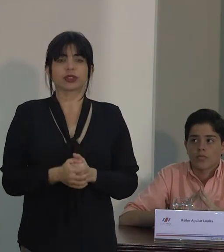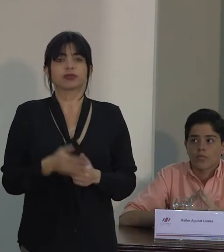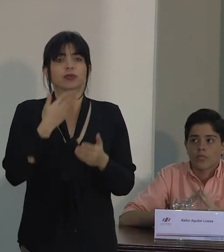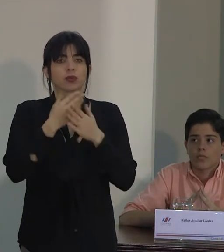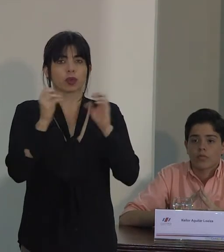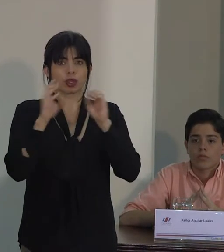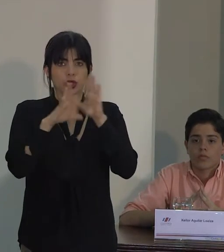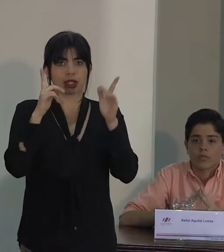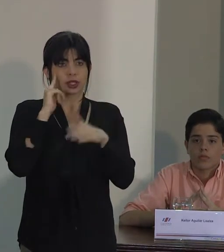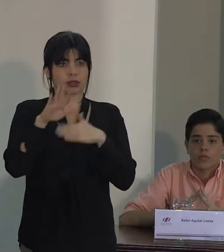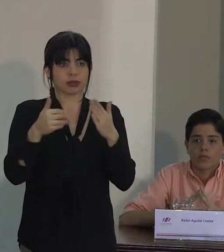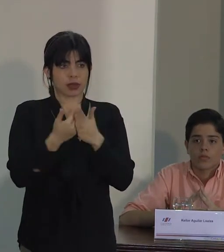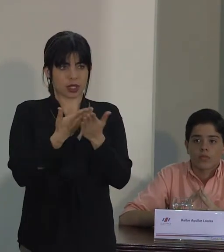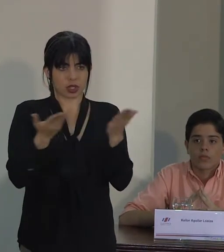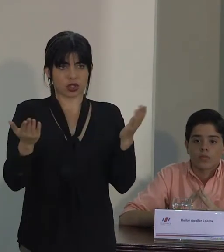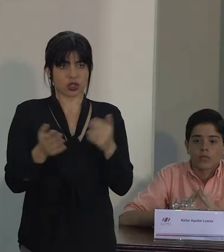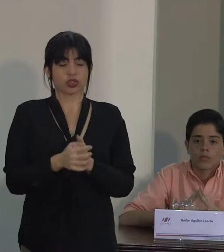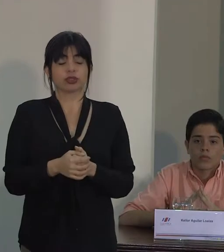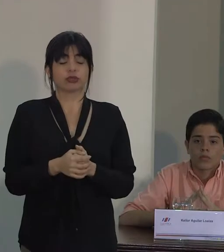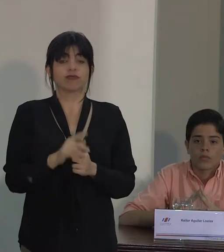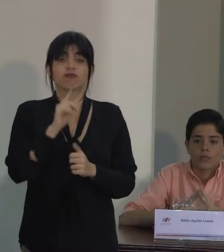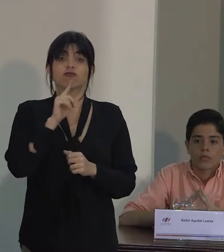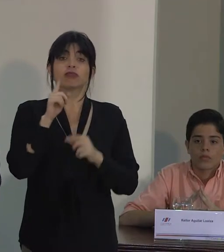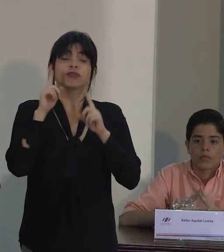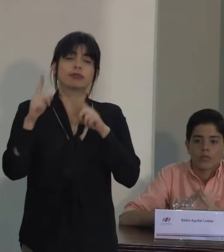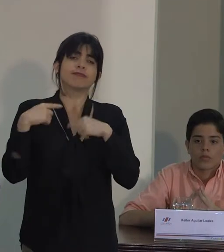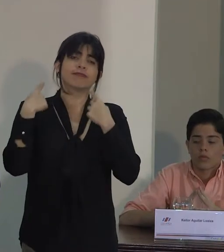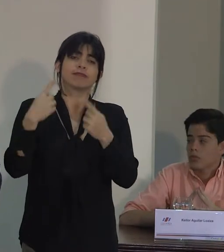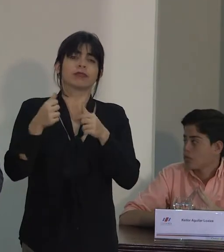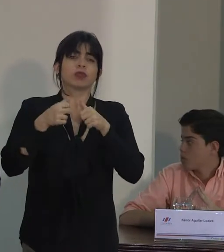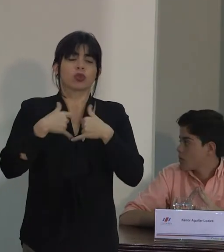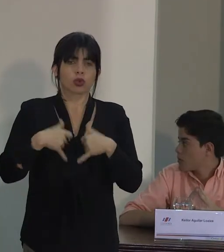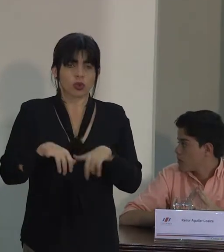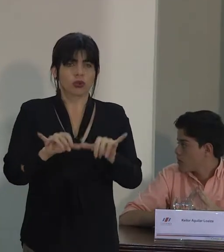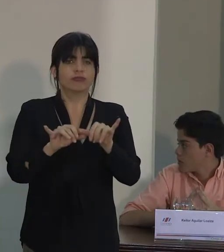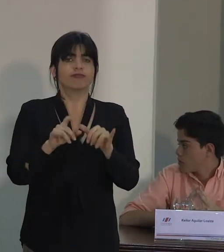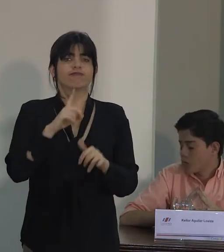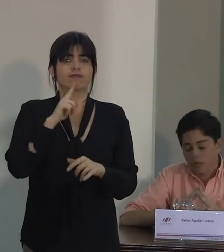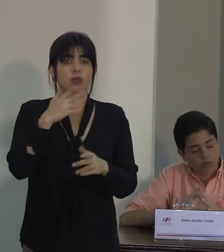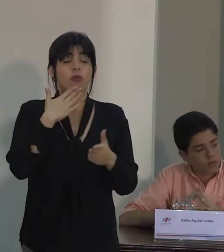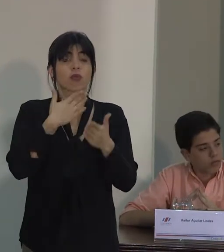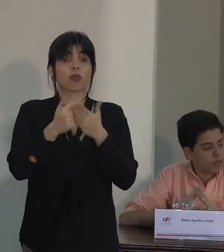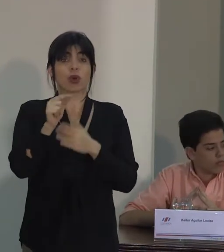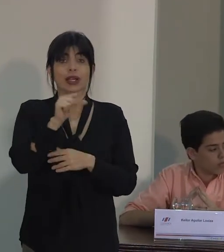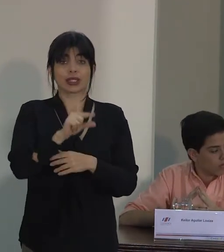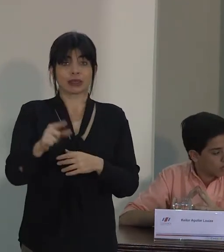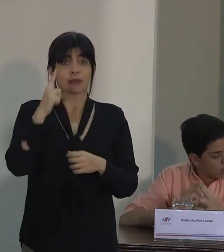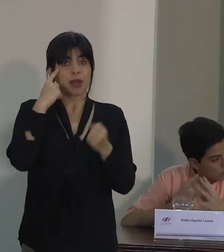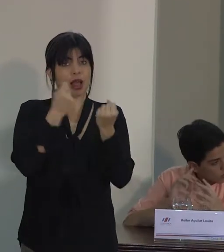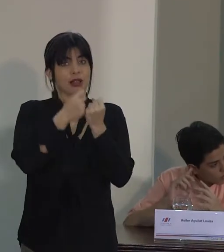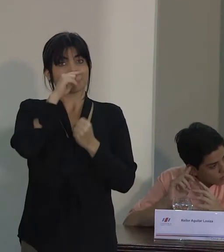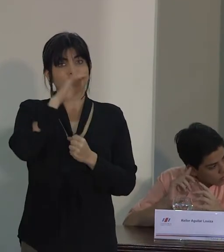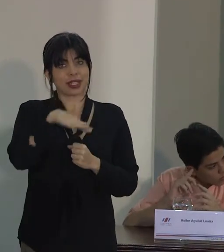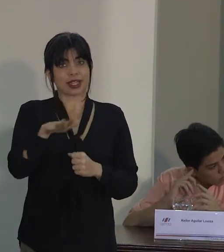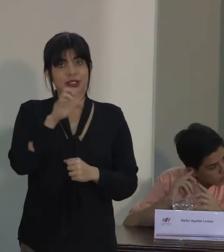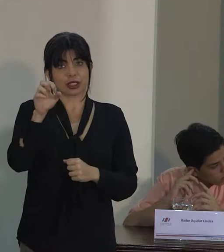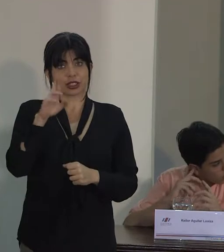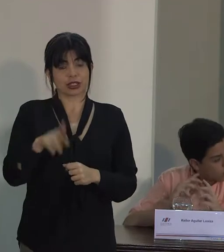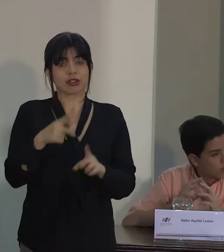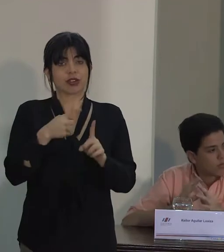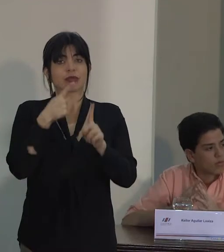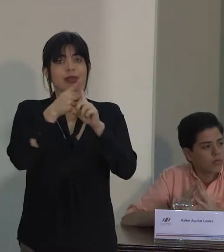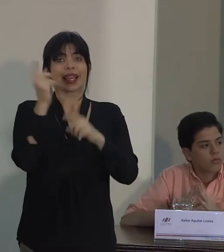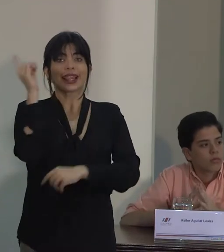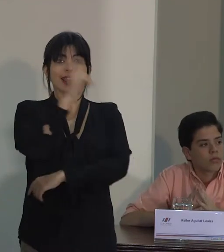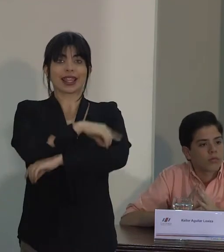Muy buenos días a todas y todos. Ha sido y continúa siendo una muy buena semana para la niñez costarricense en el marco del